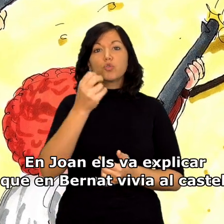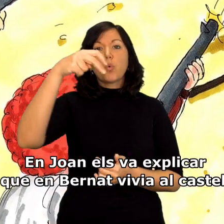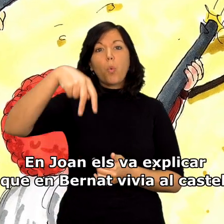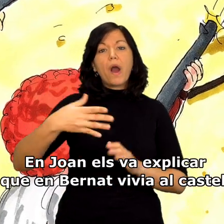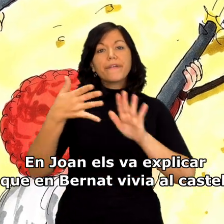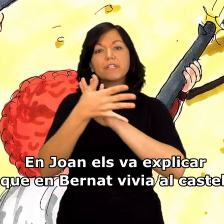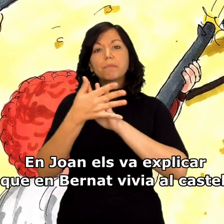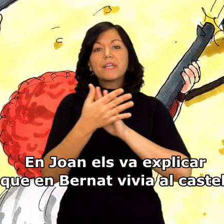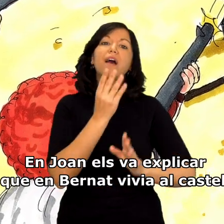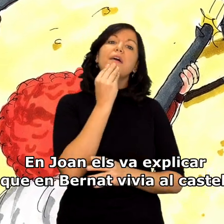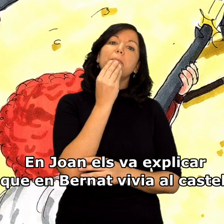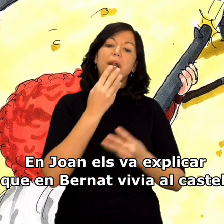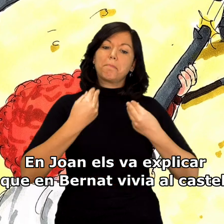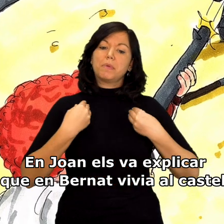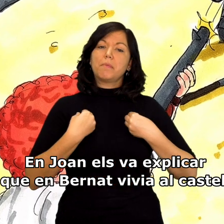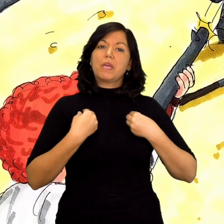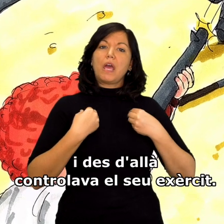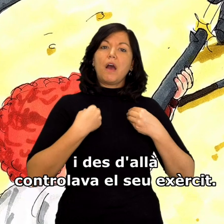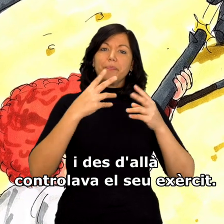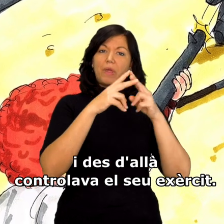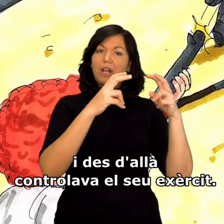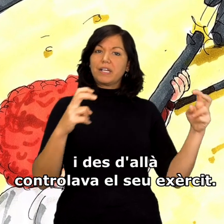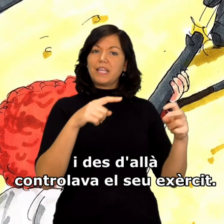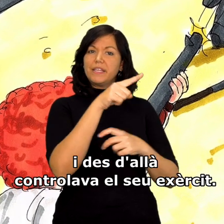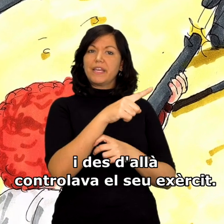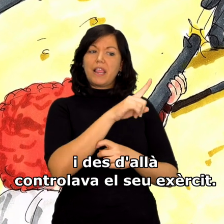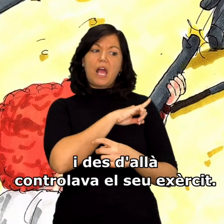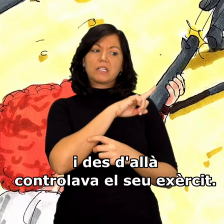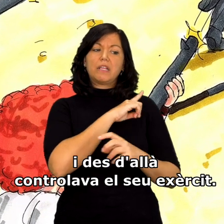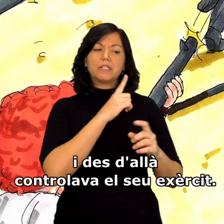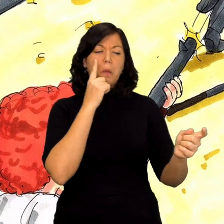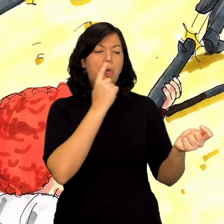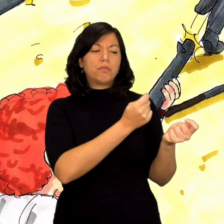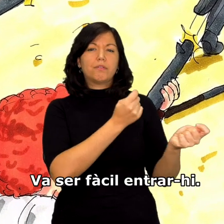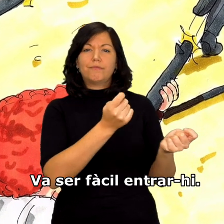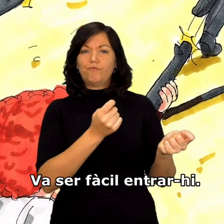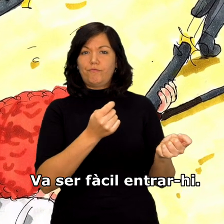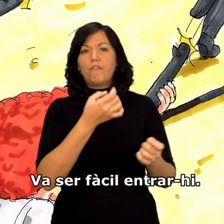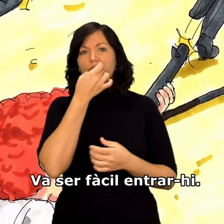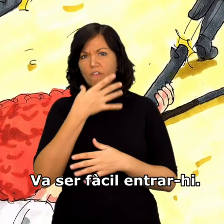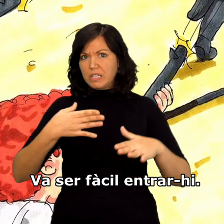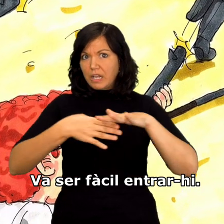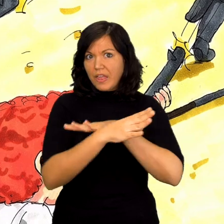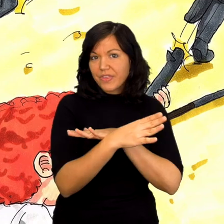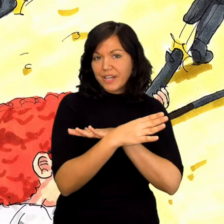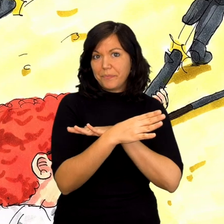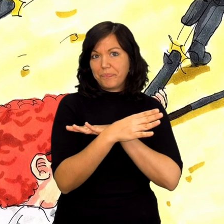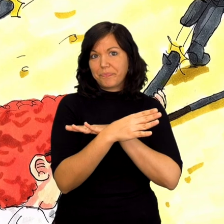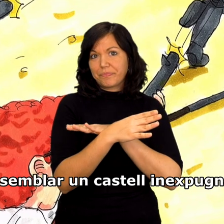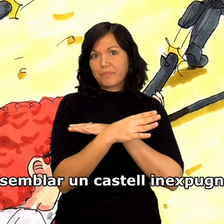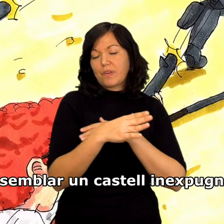En Joan els va explicar que en Bernat vivia al castell i des d'allà controlava el seu exèrcit. Va ser fàcil entrar-hi.